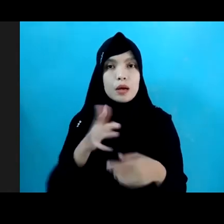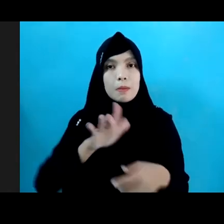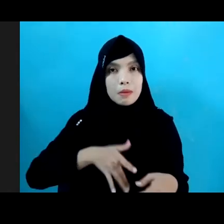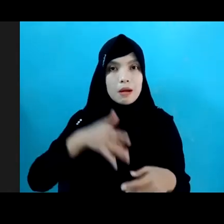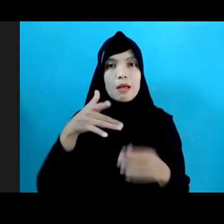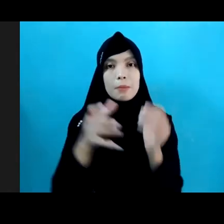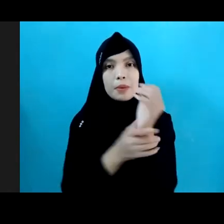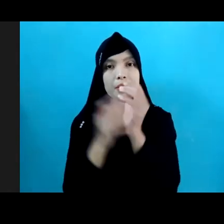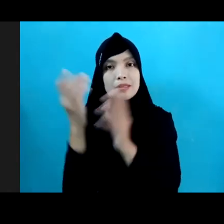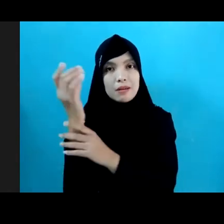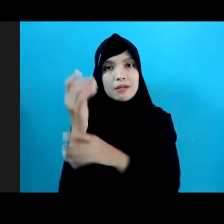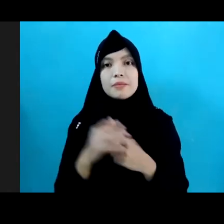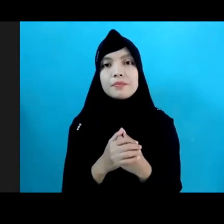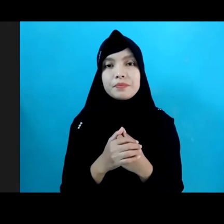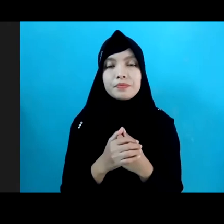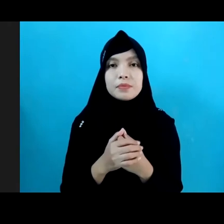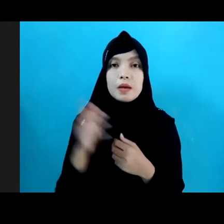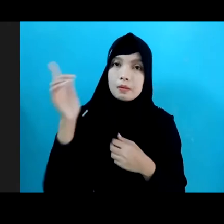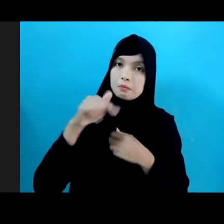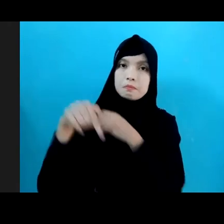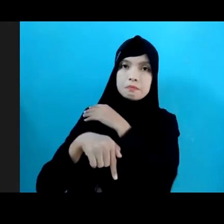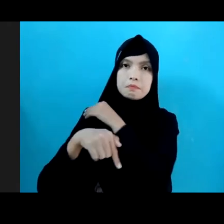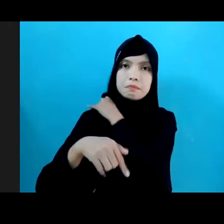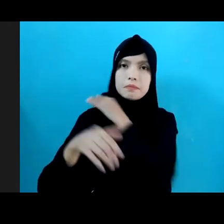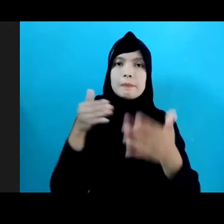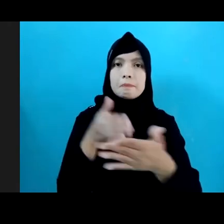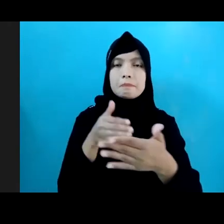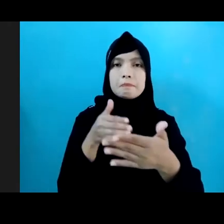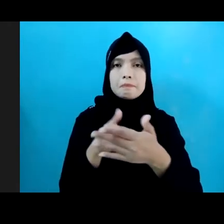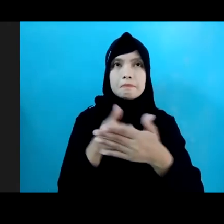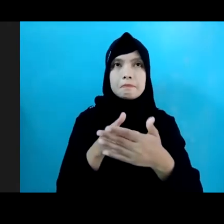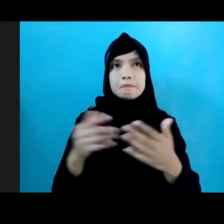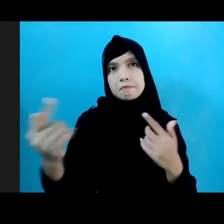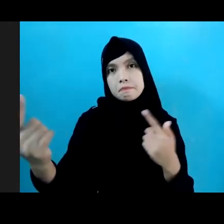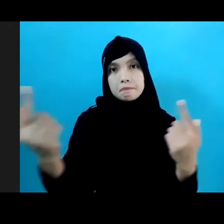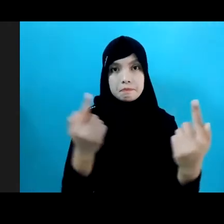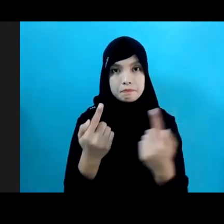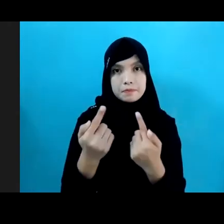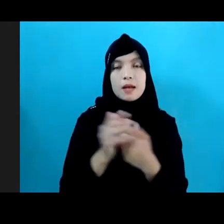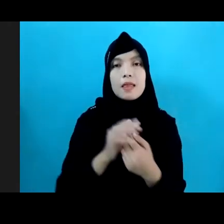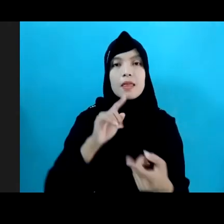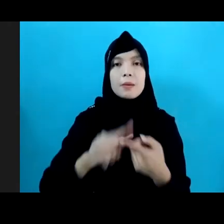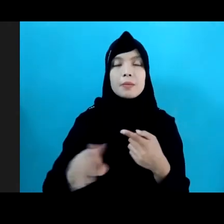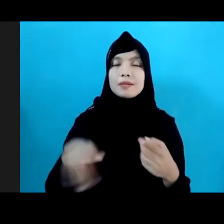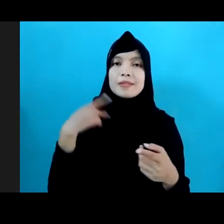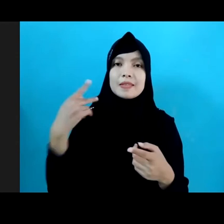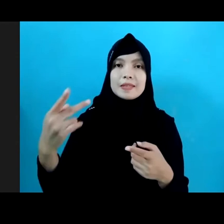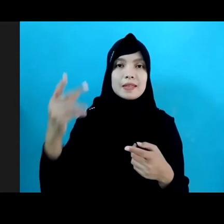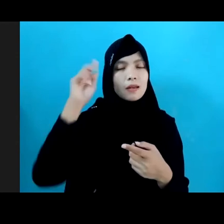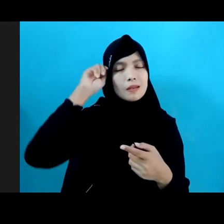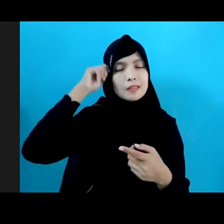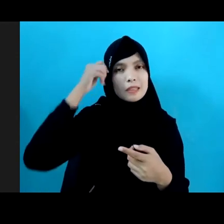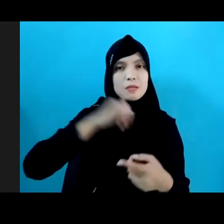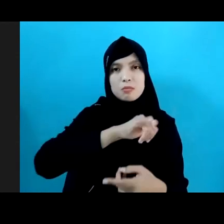Meskipun pada saat ini berbagai tantangan berada di depan mata Namun perlu kita ingat bersama bahwa